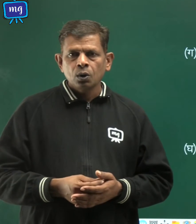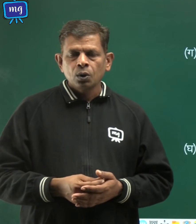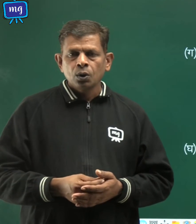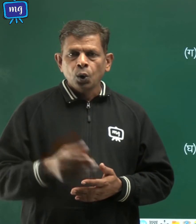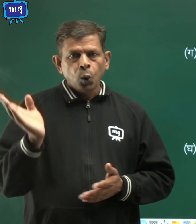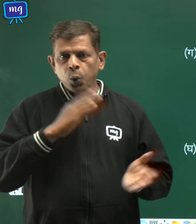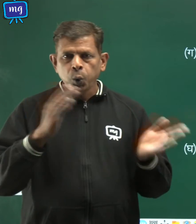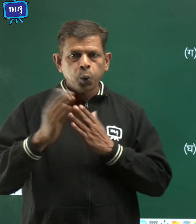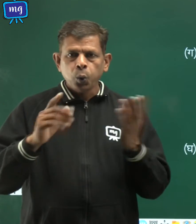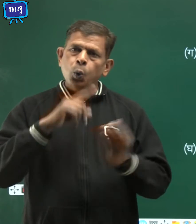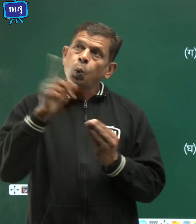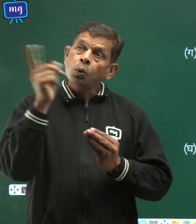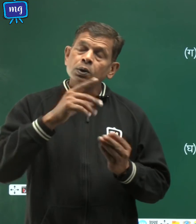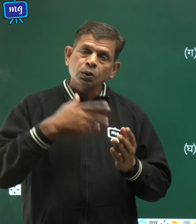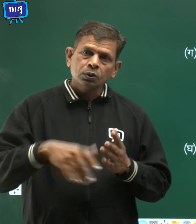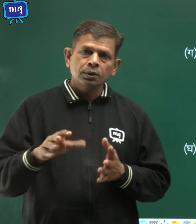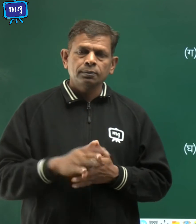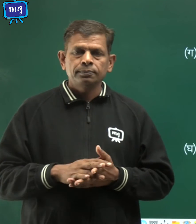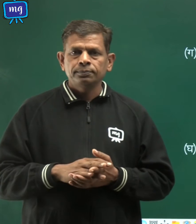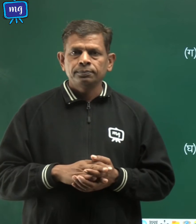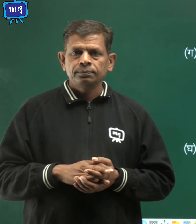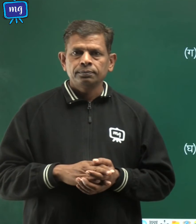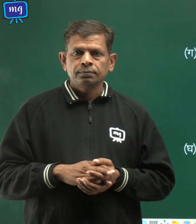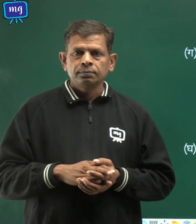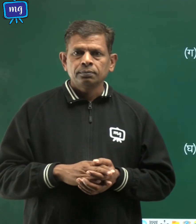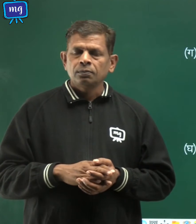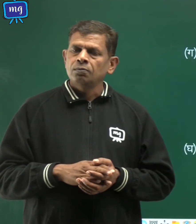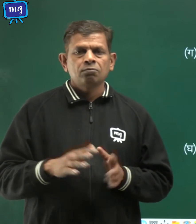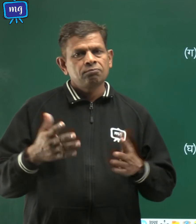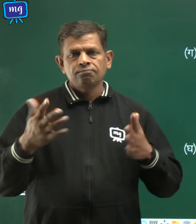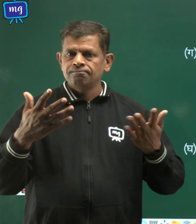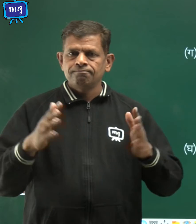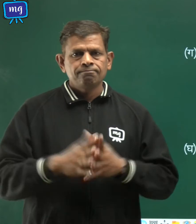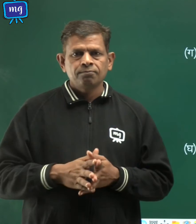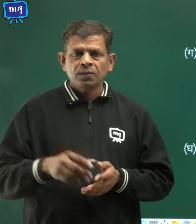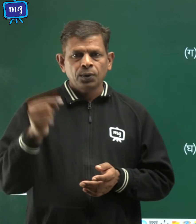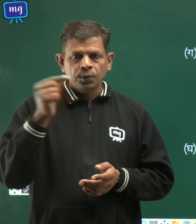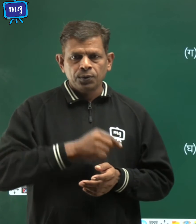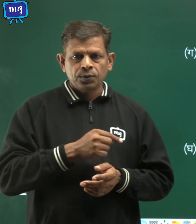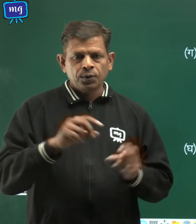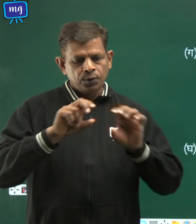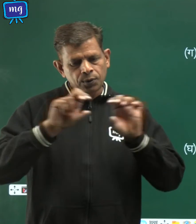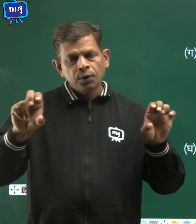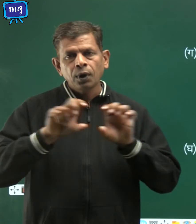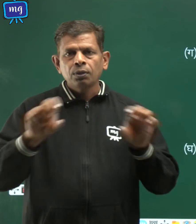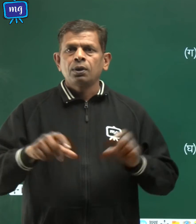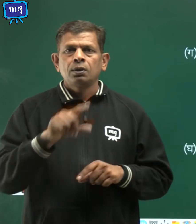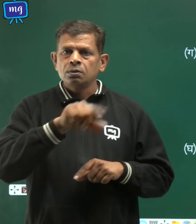के घूमने से होता है नहीं बचो यह कथन गलत है